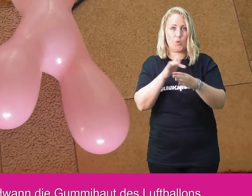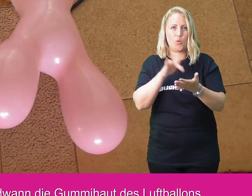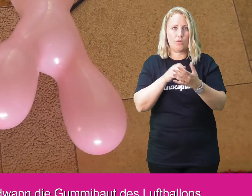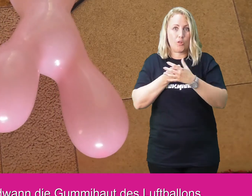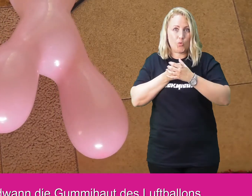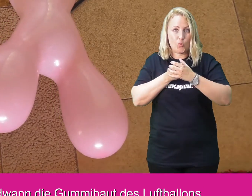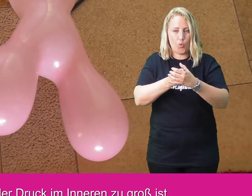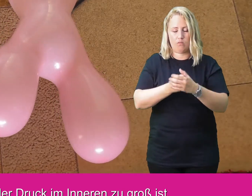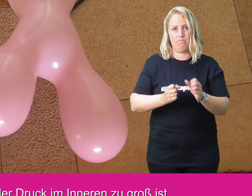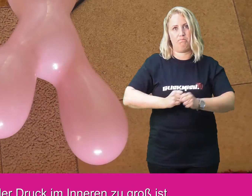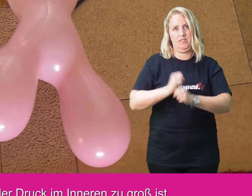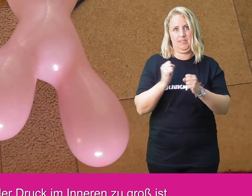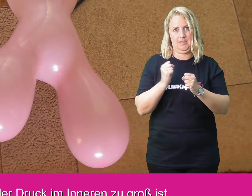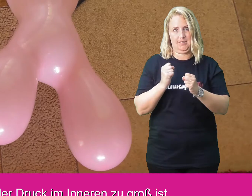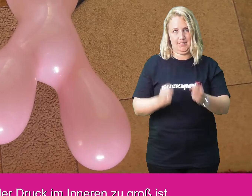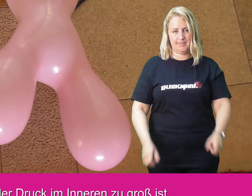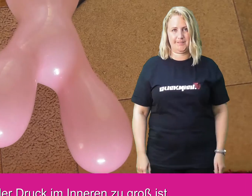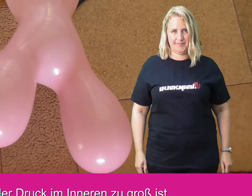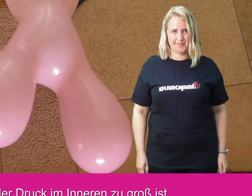Luftballons, weil der Druck im Inneren zu groß ist.